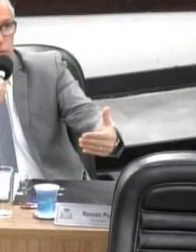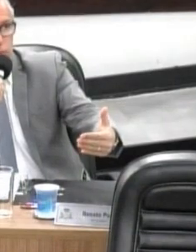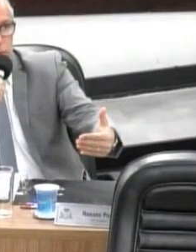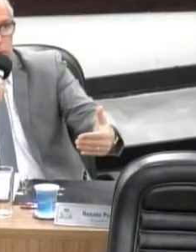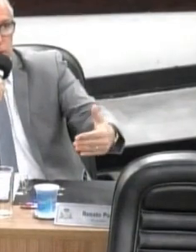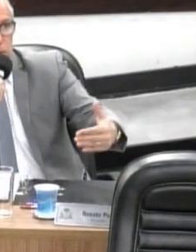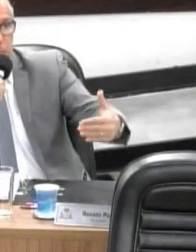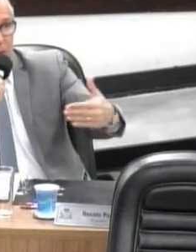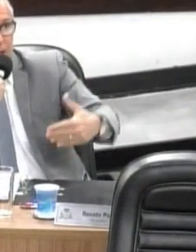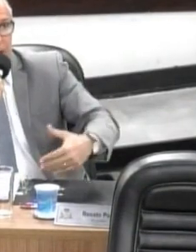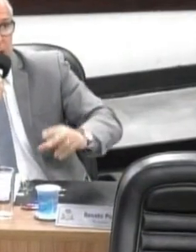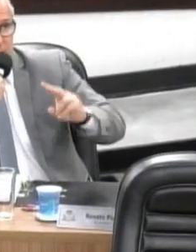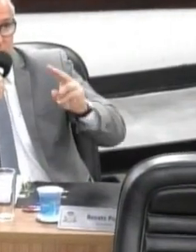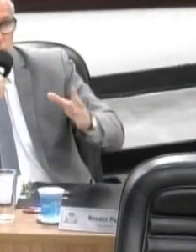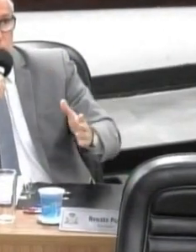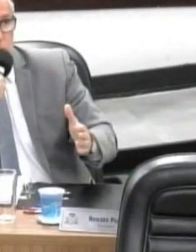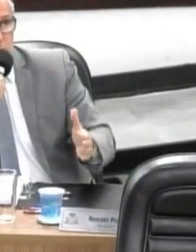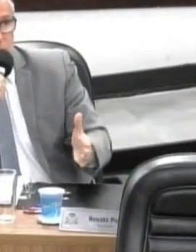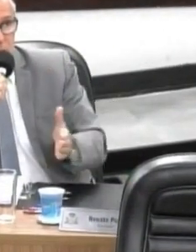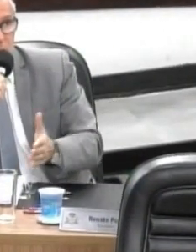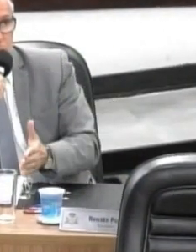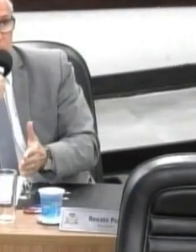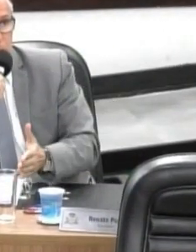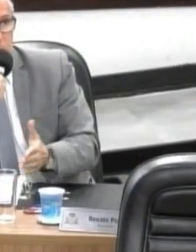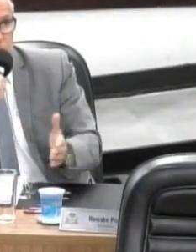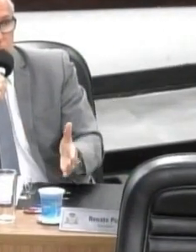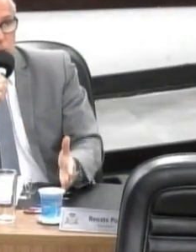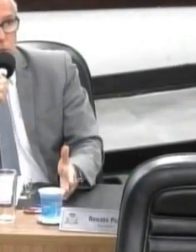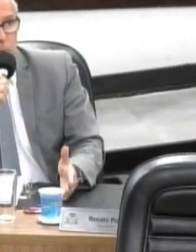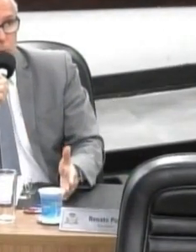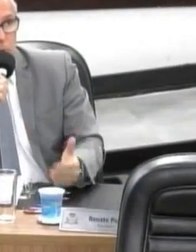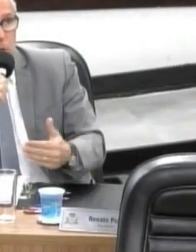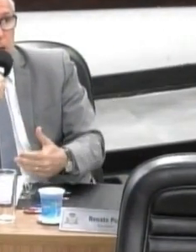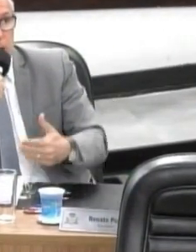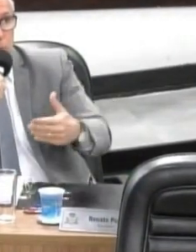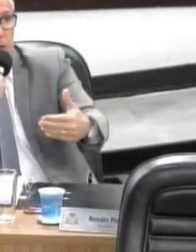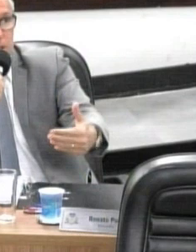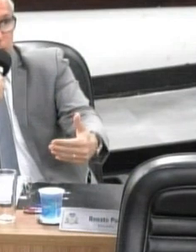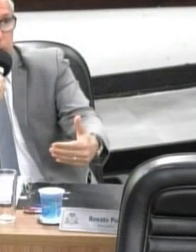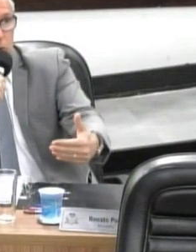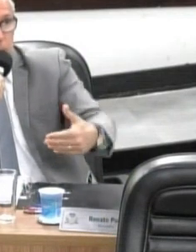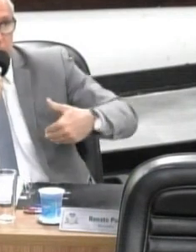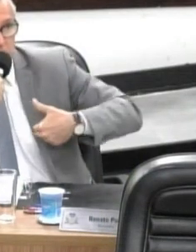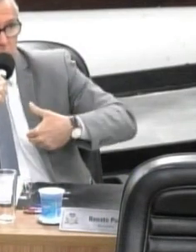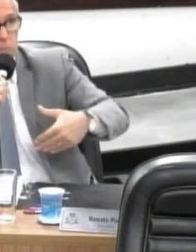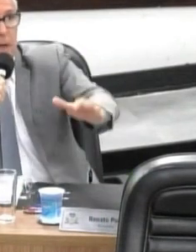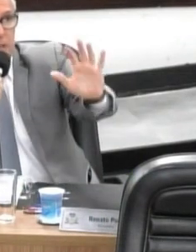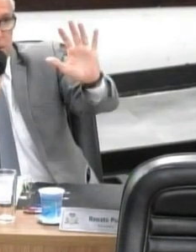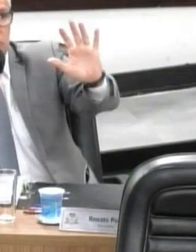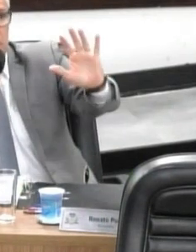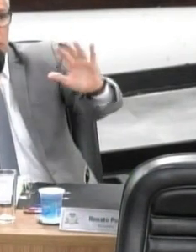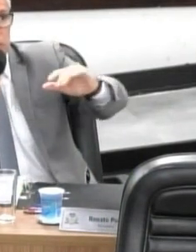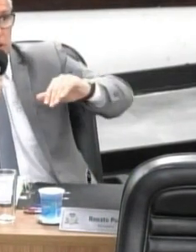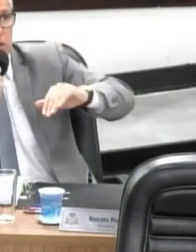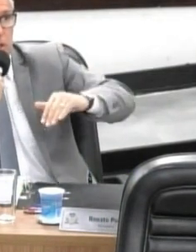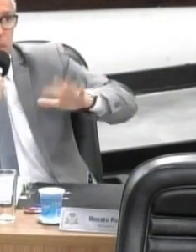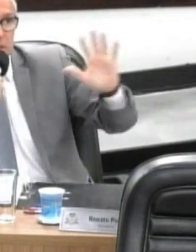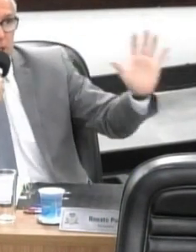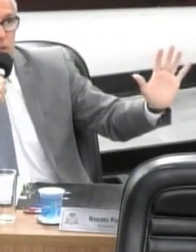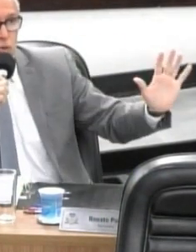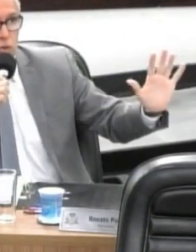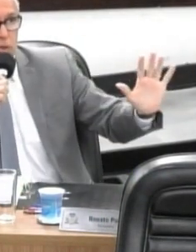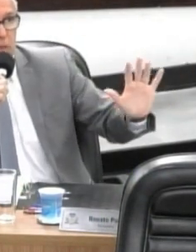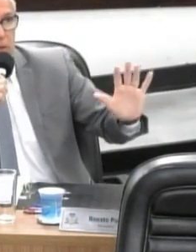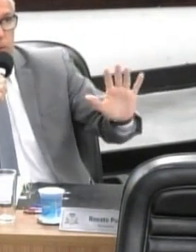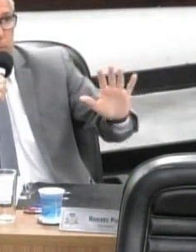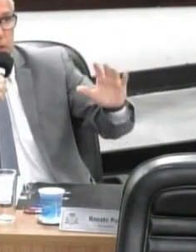um risco. Então, para essas duas, tanto a ambulância quanto o corpo de bombeiro, o radar é melhor, porque eles passam na velocidade que tem que